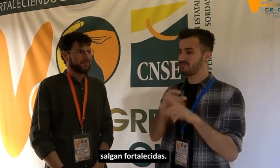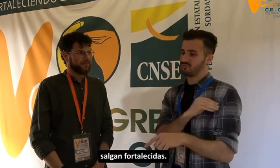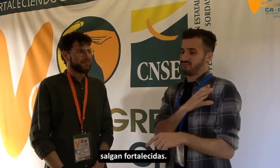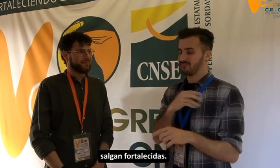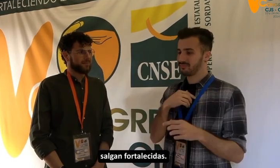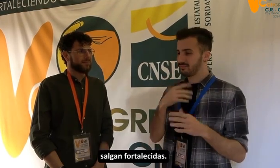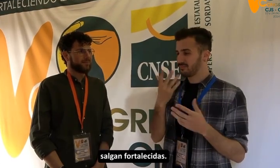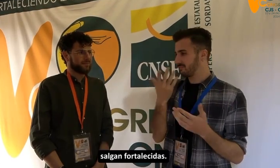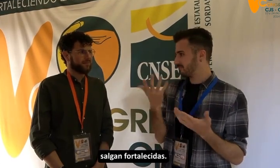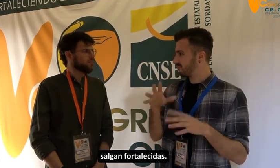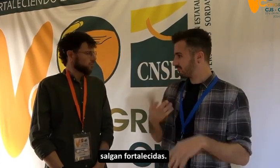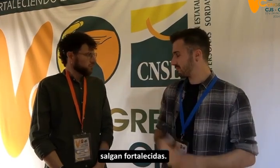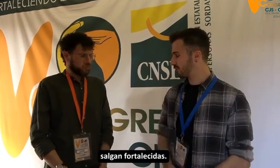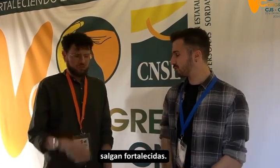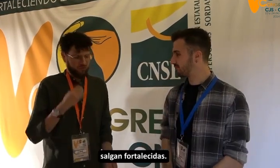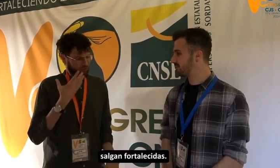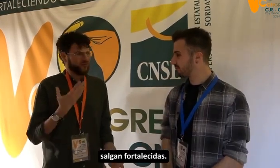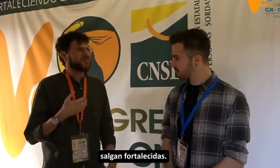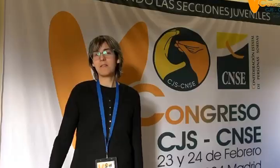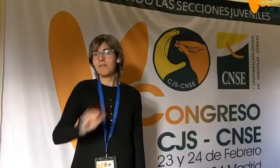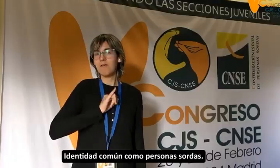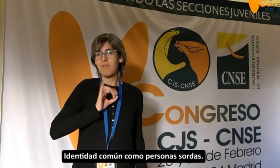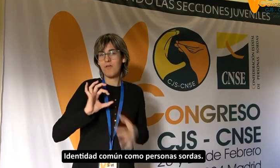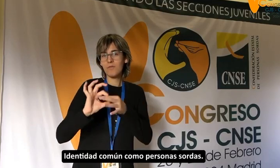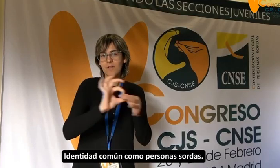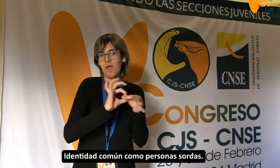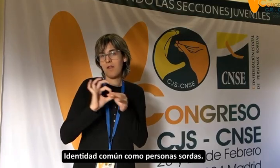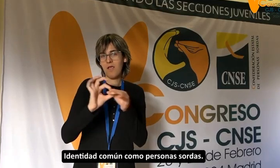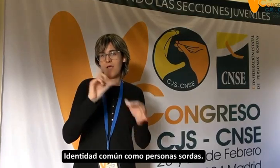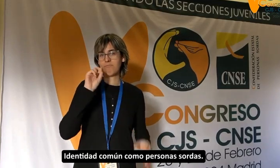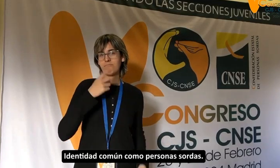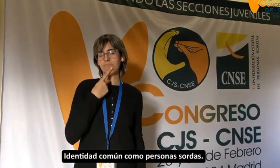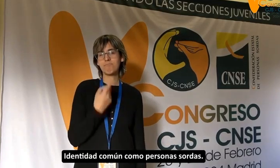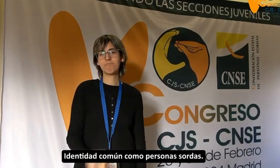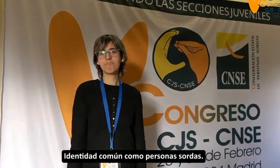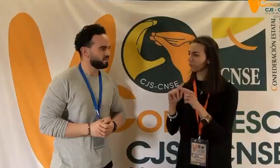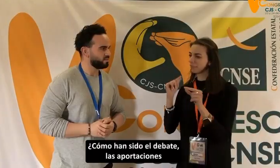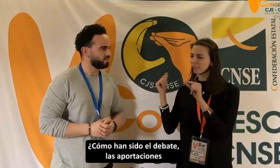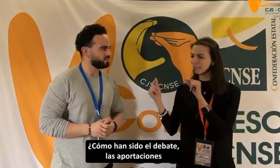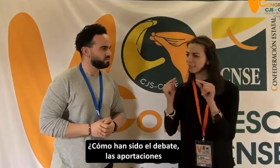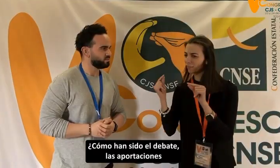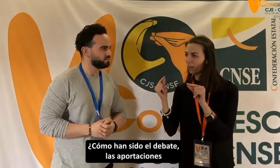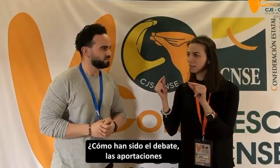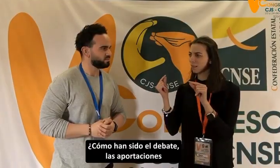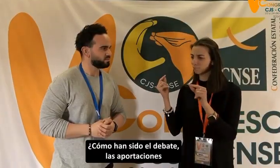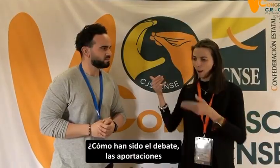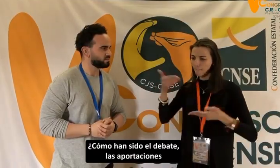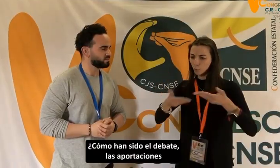que las secciones juveniles salgan fortalecidas. Identidad común como personas sordas. ¿Cómo han sido el debate,